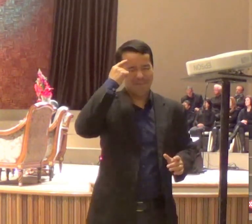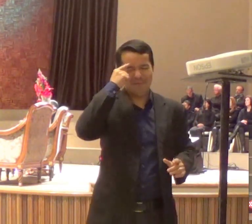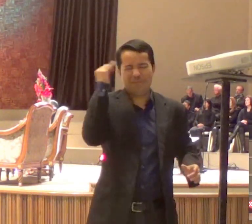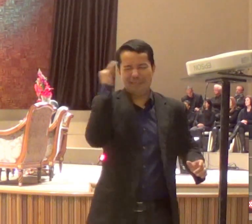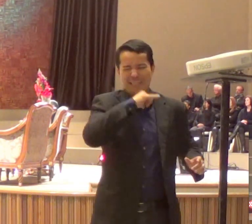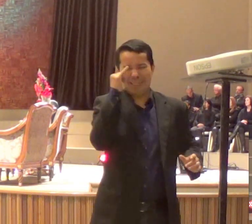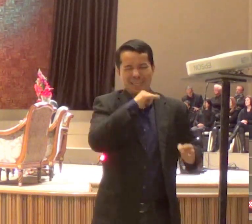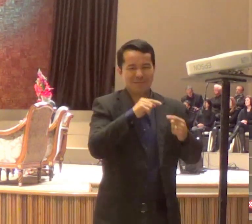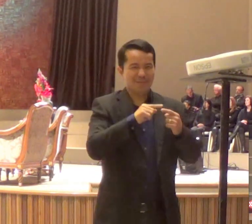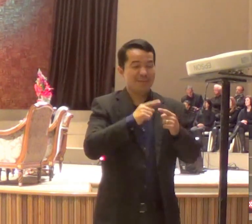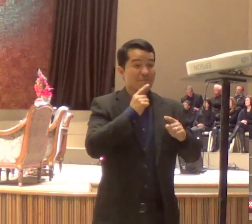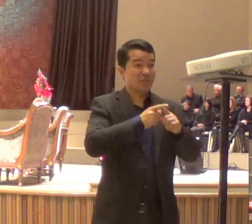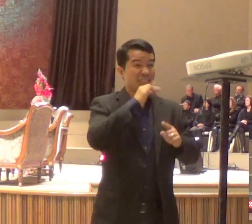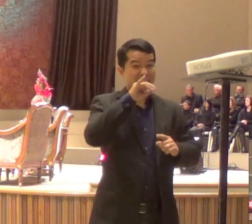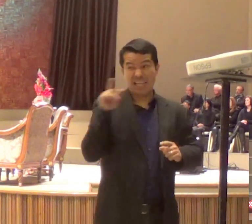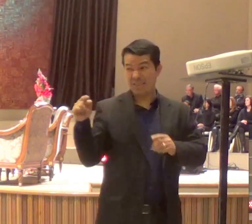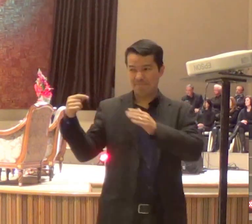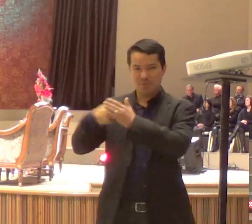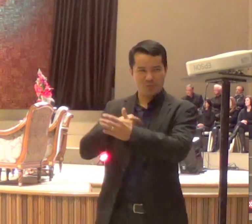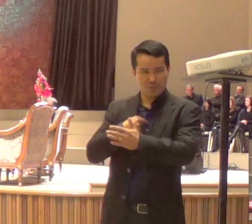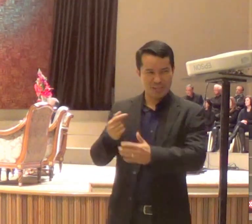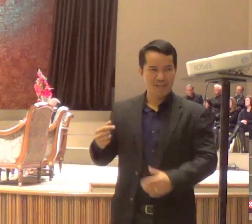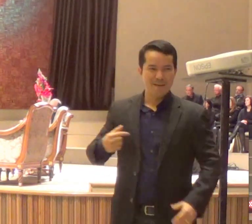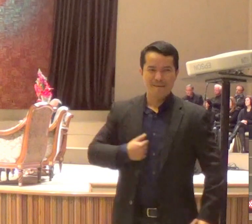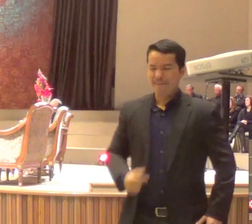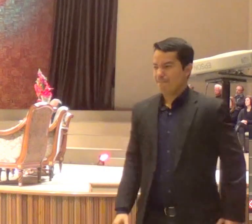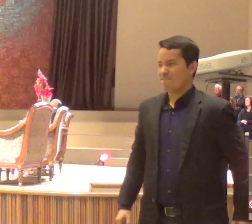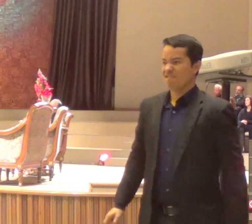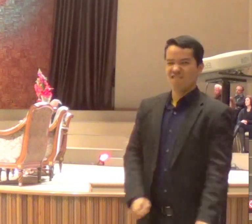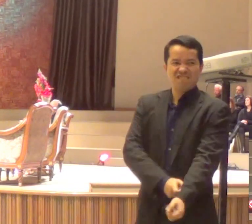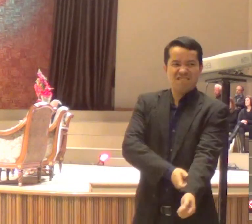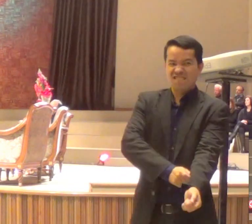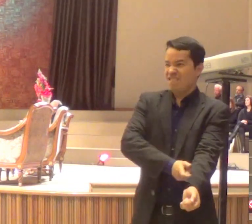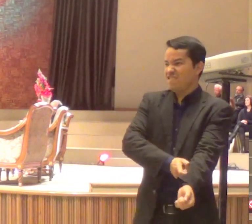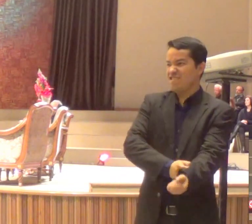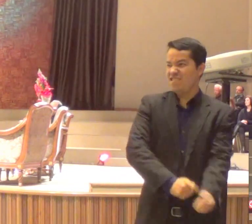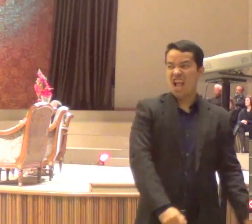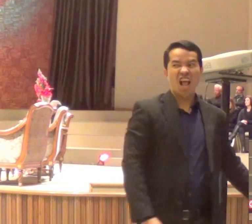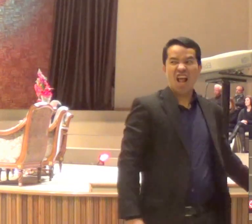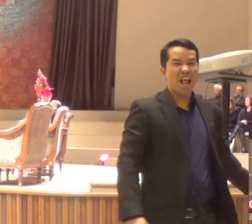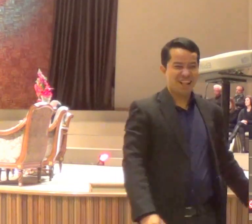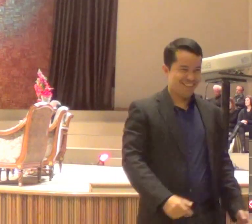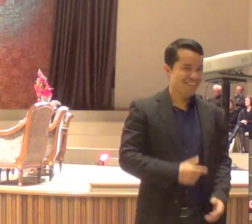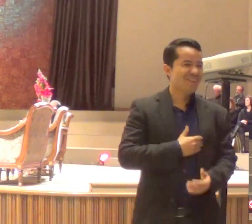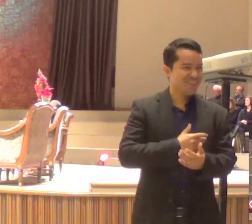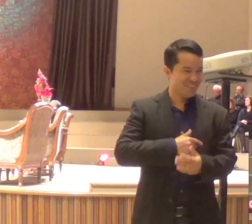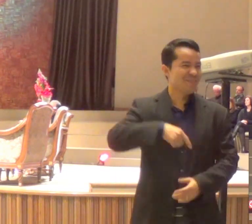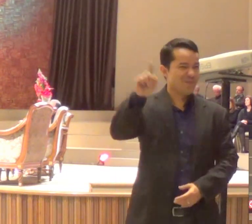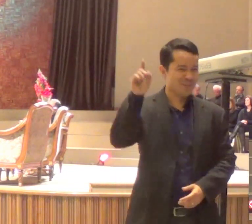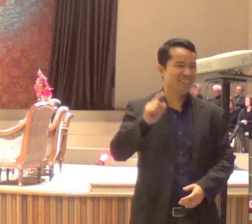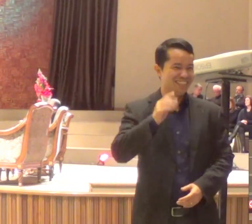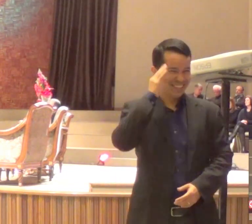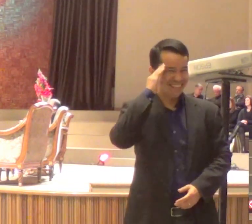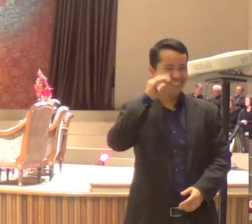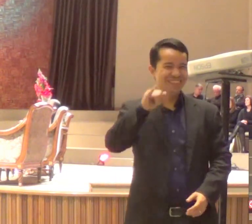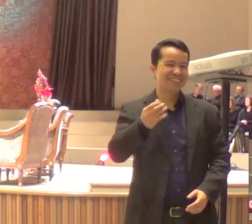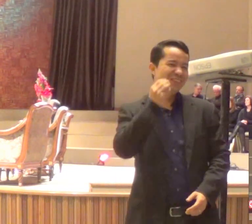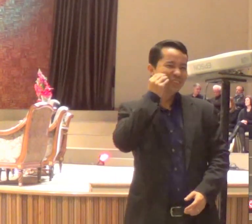eu, Senhor, naquela hora, o sangue italiano ia subir, né? E, dizer, claro que é você, o cara de pau.